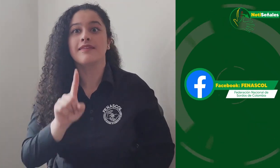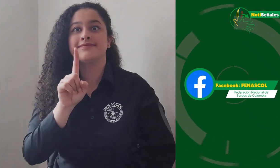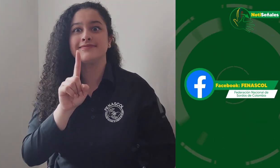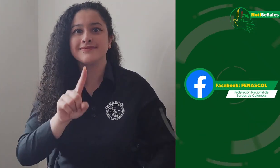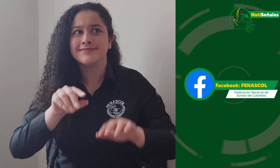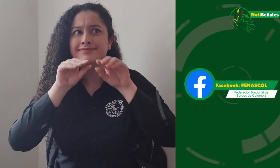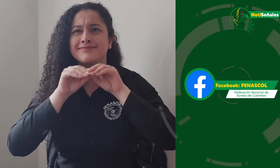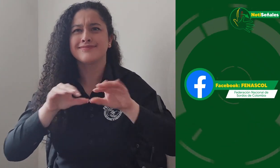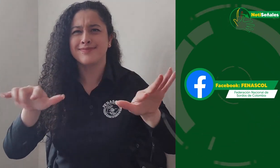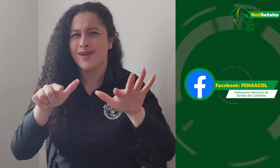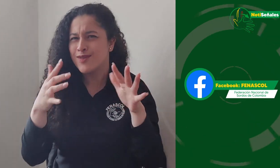¿Pero en dónde se puede ver?